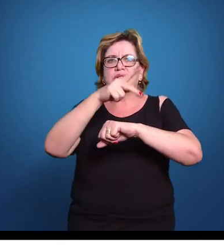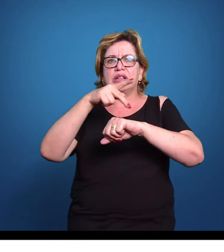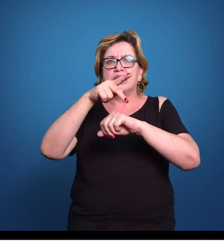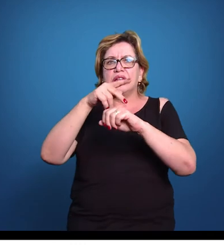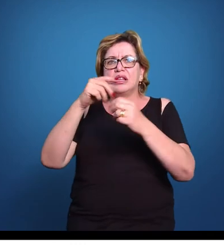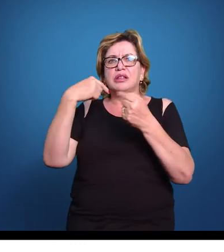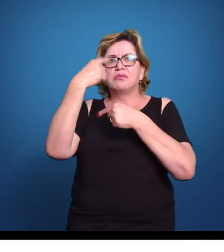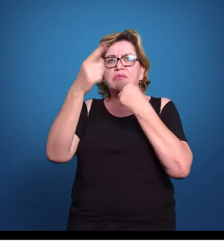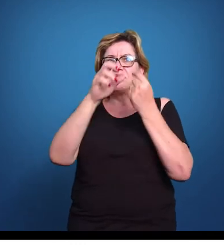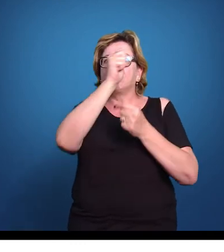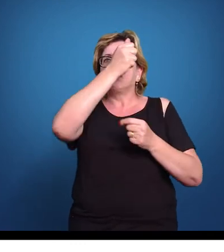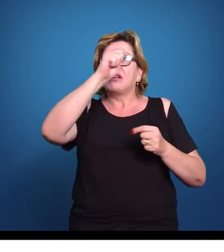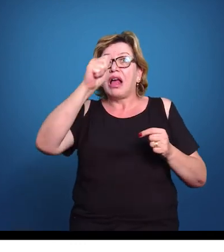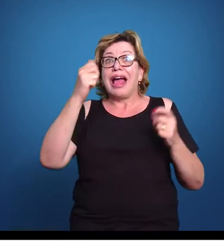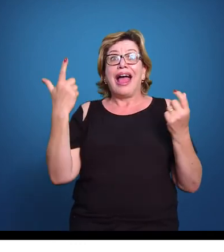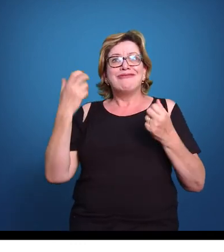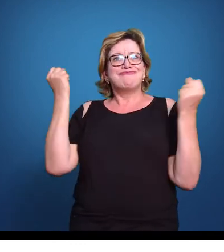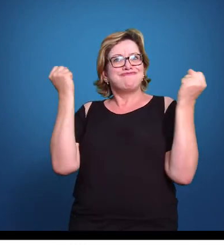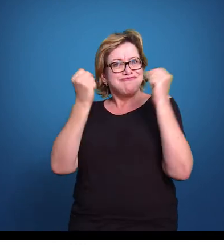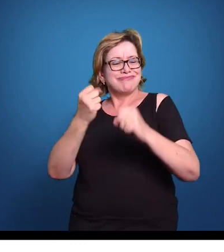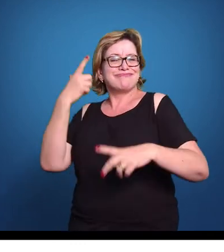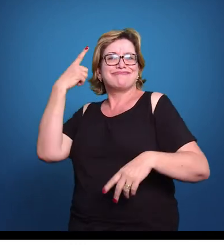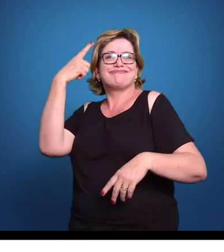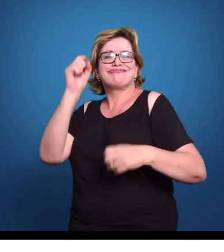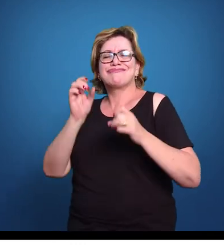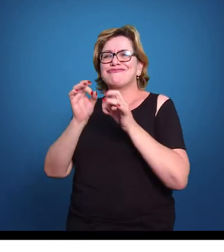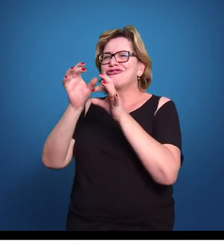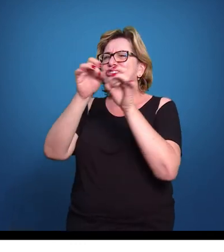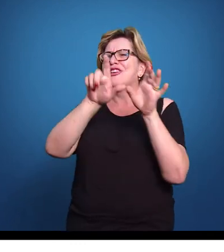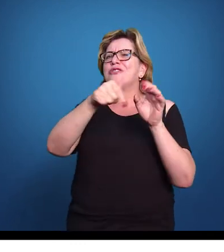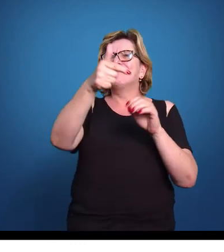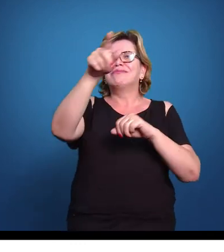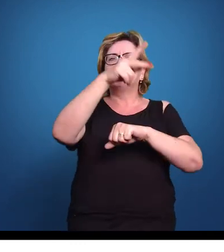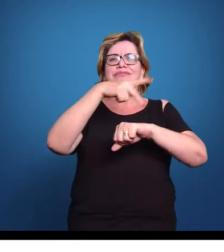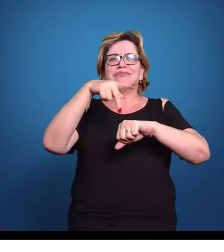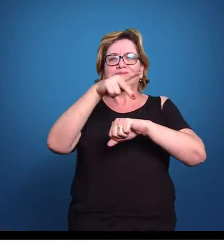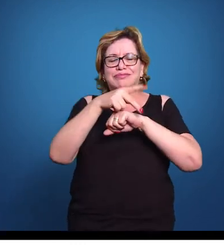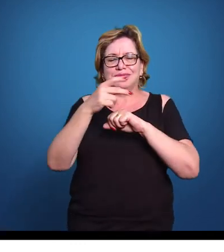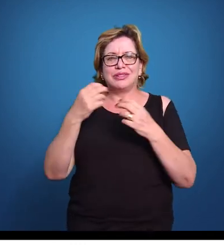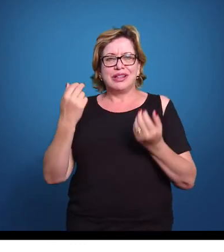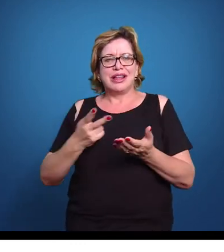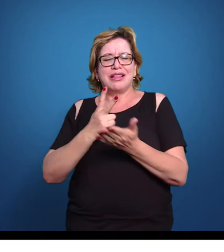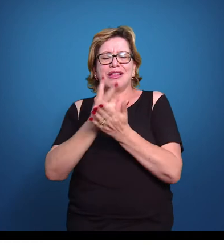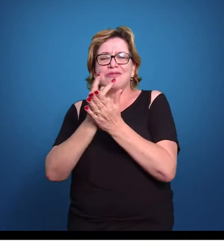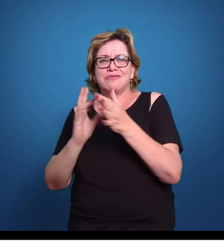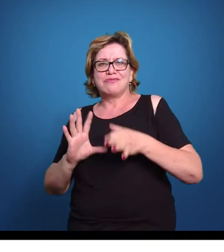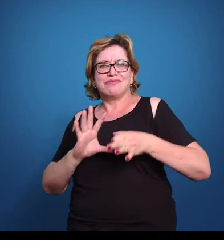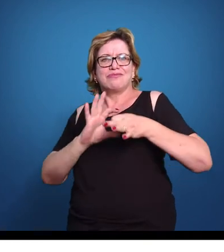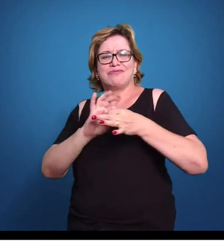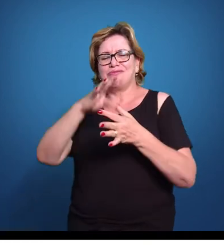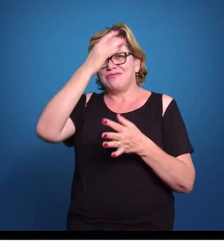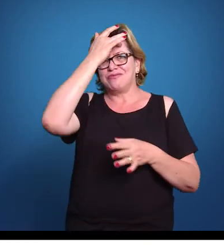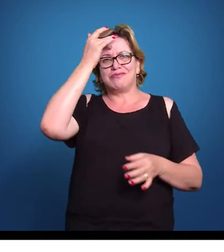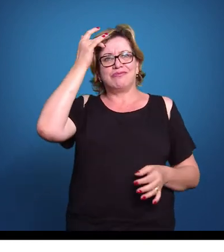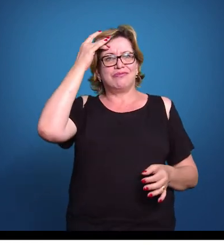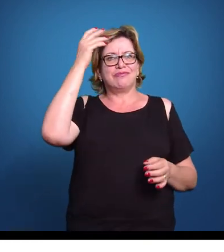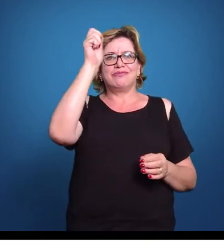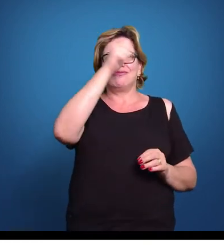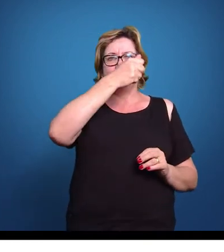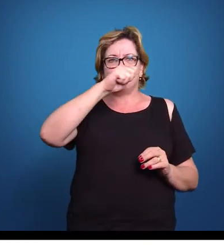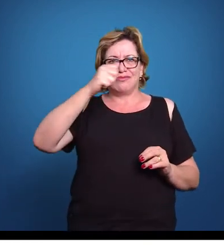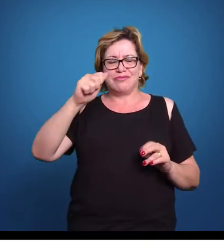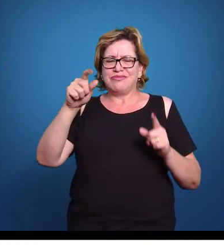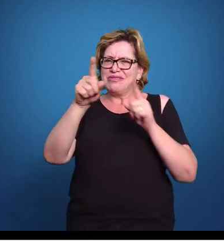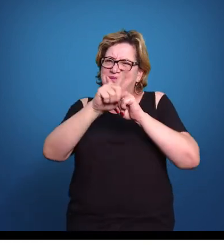conseguiram fazer isso. Então, uma ação empreendedora congregando as pessoas em associações, não necessariamente